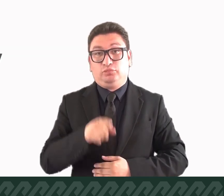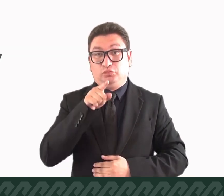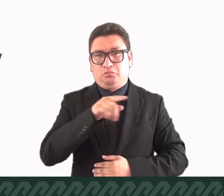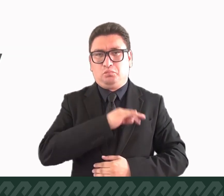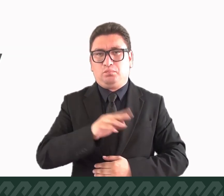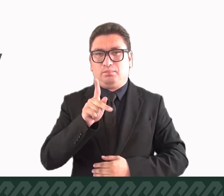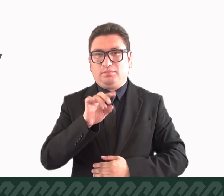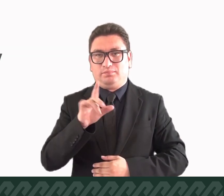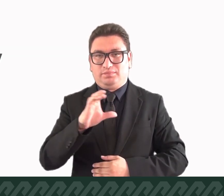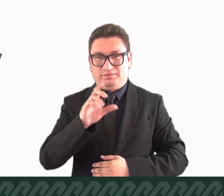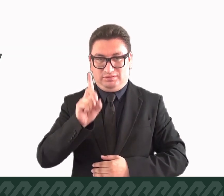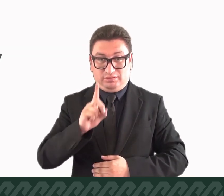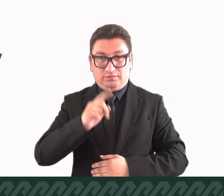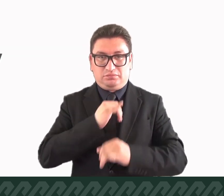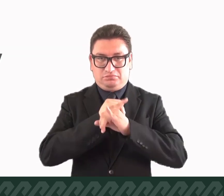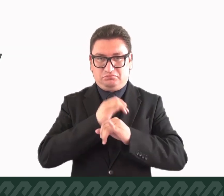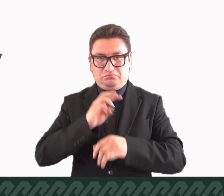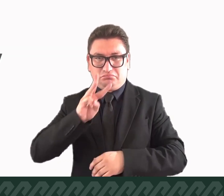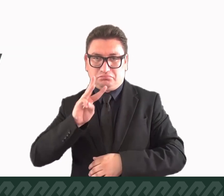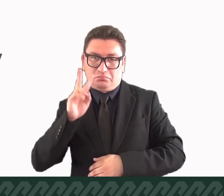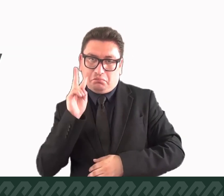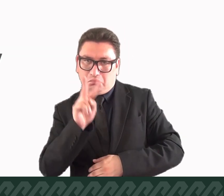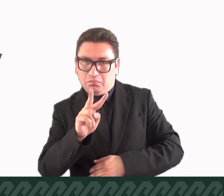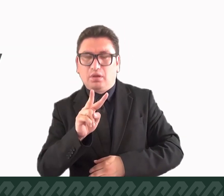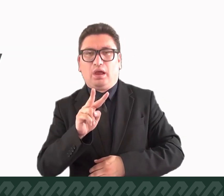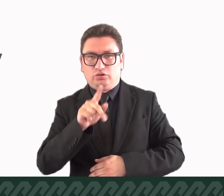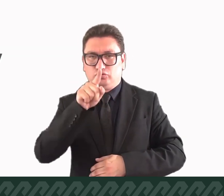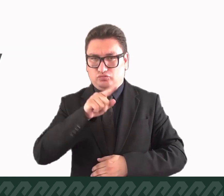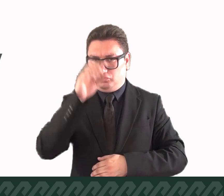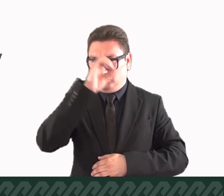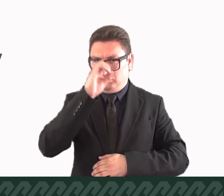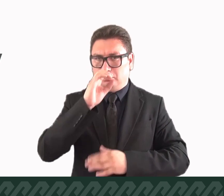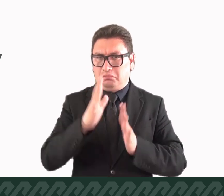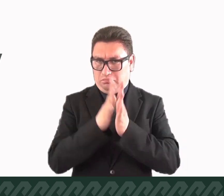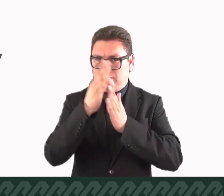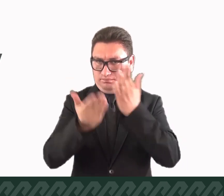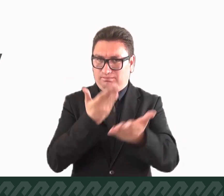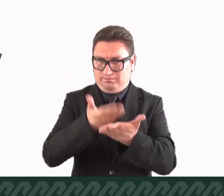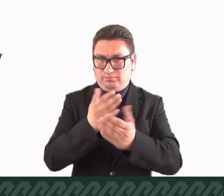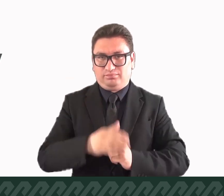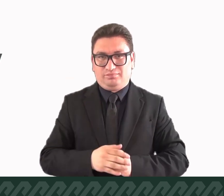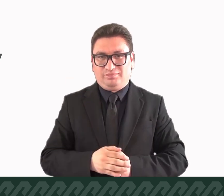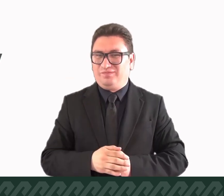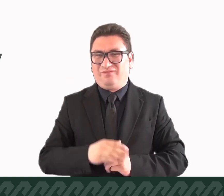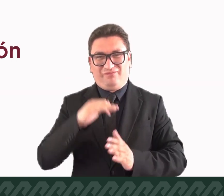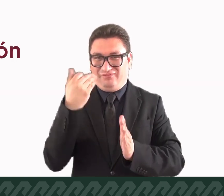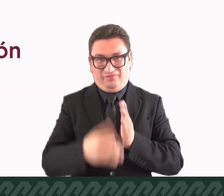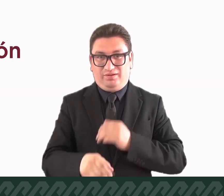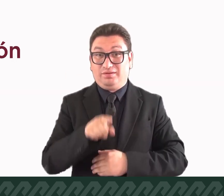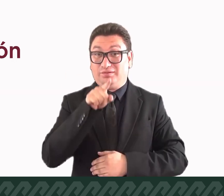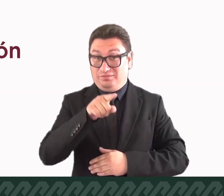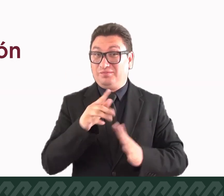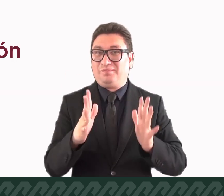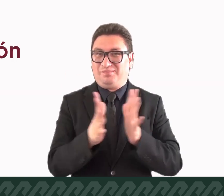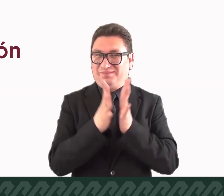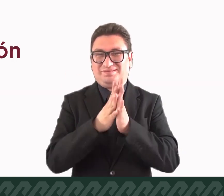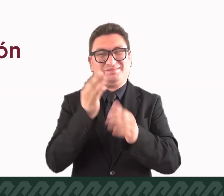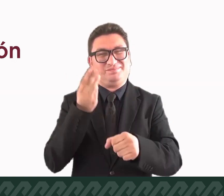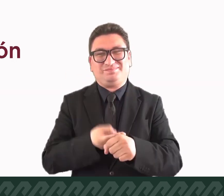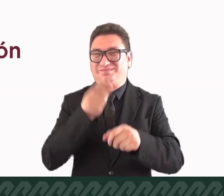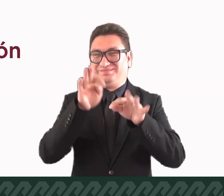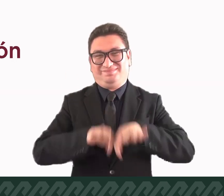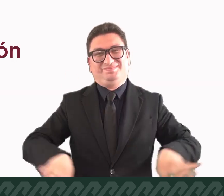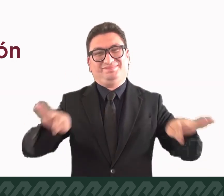Consulta el PIB-PCD en nuestra página de Internet y participa dando tu opinión. No faltes, tu